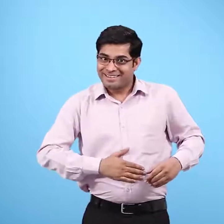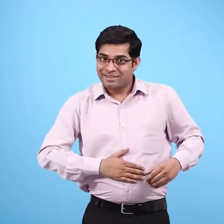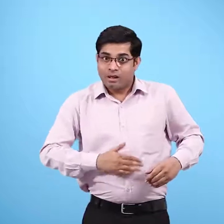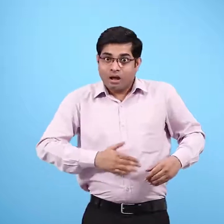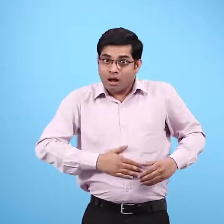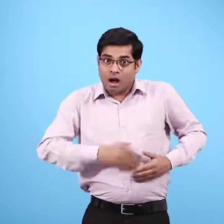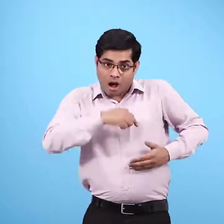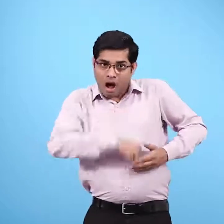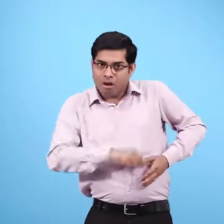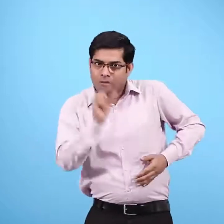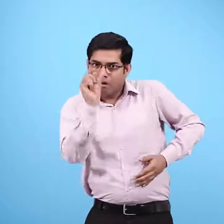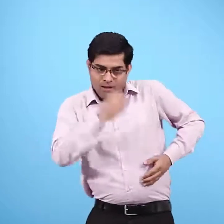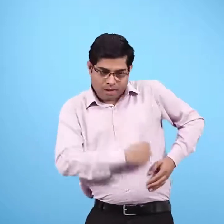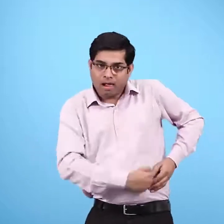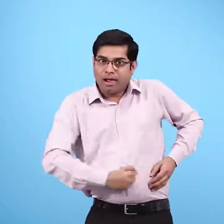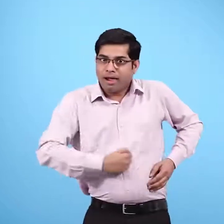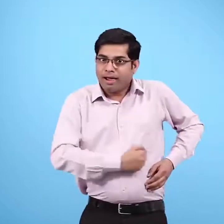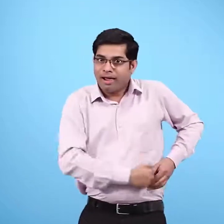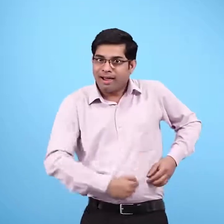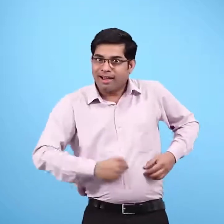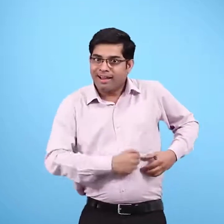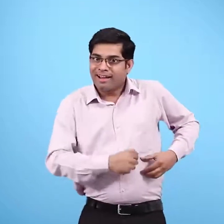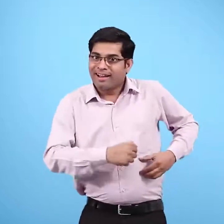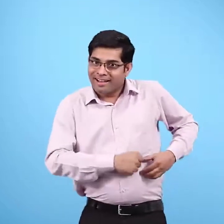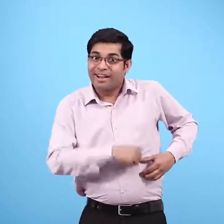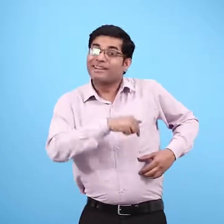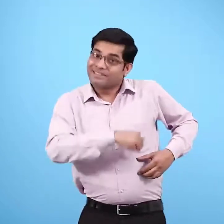पेट में था छेद कहानी छेद की